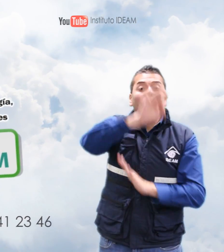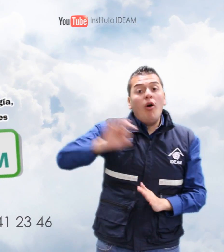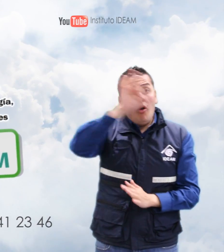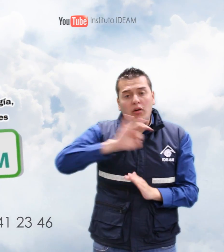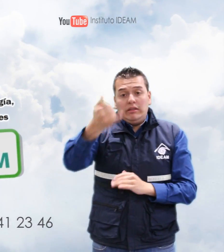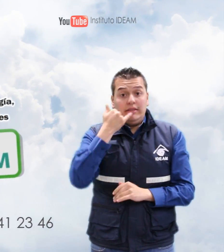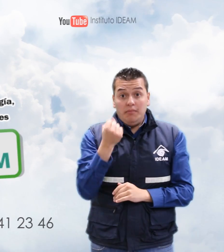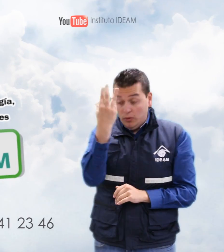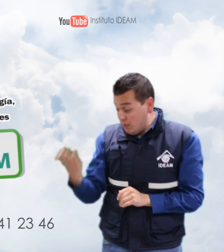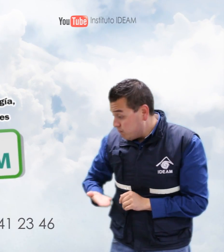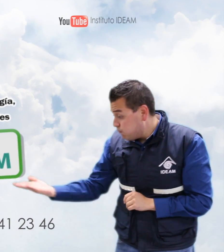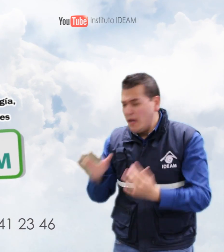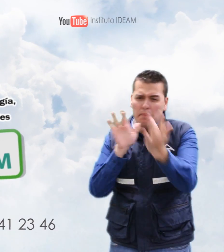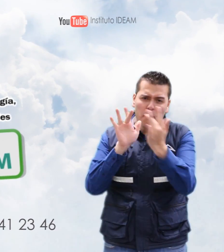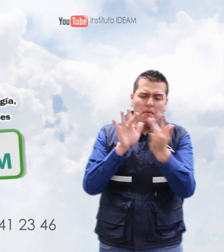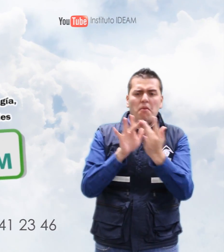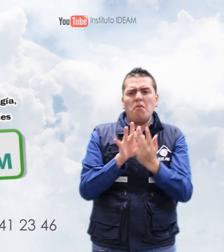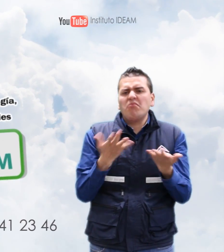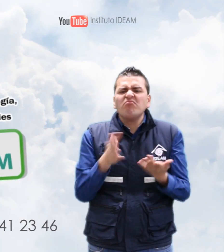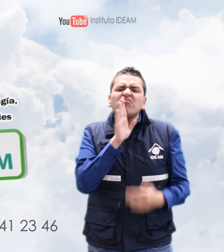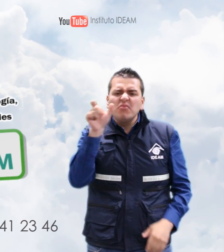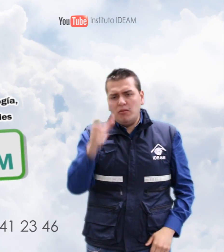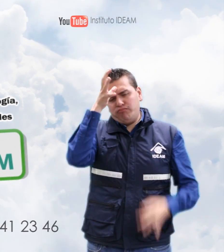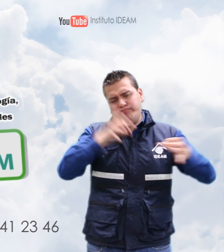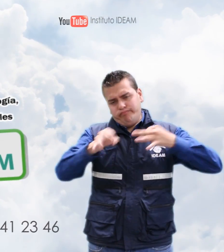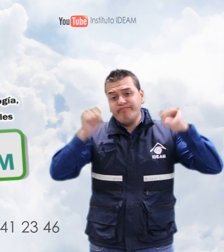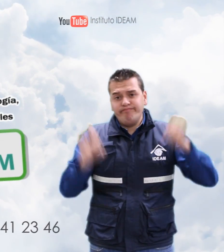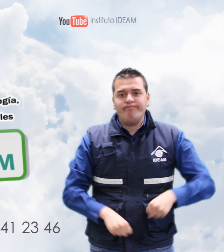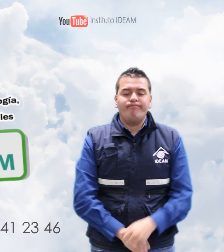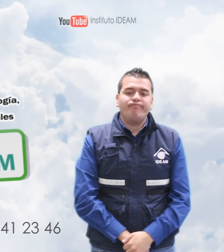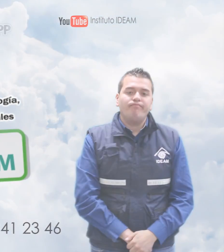comunicarse con los números que aparecen en pantalla con el meteorólogo de turno.